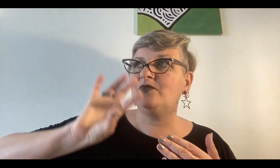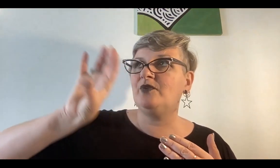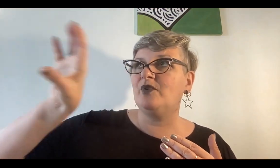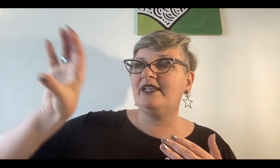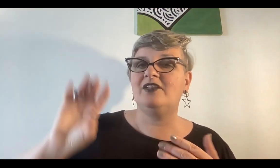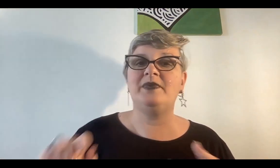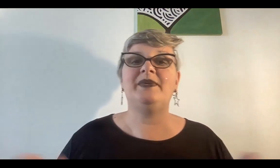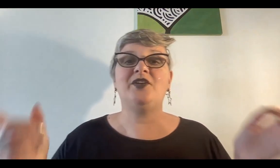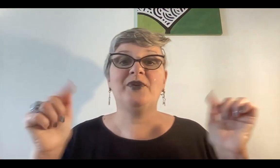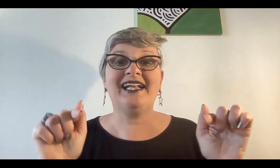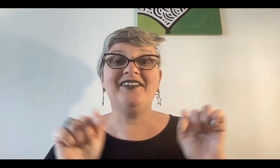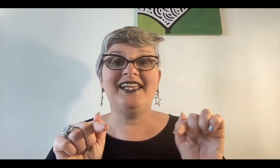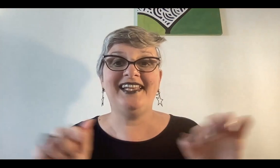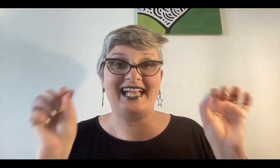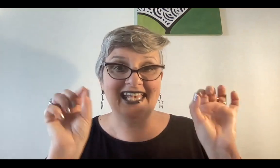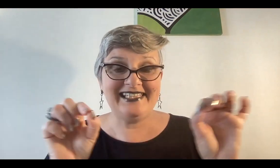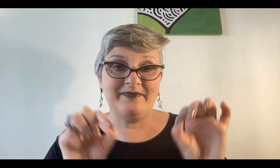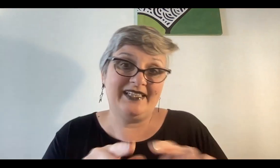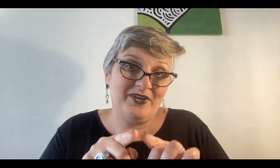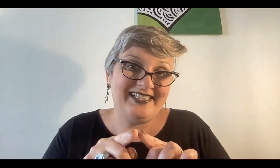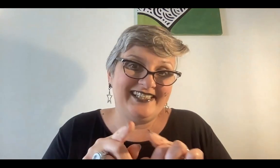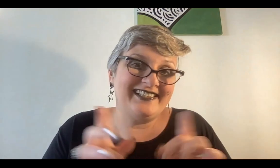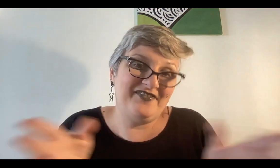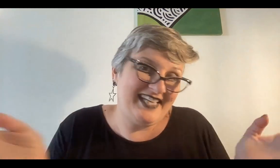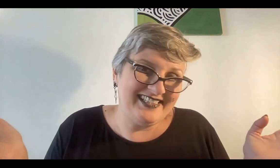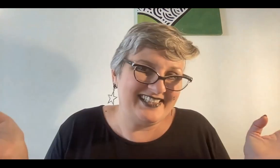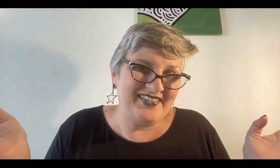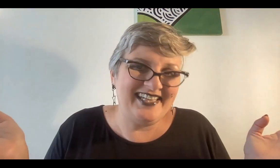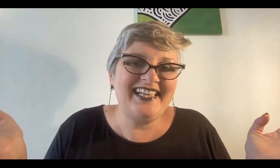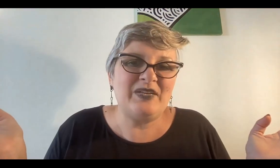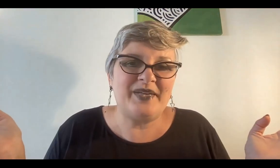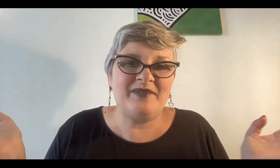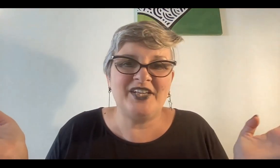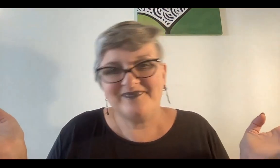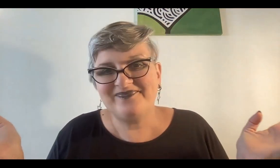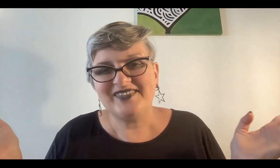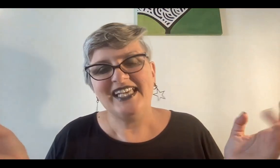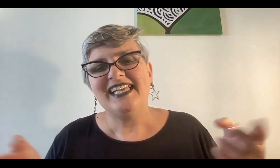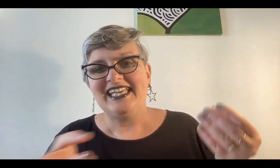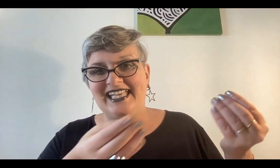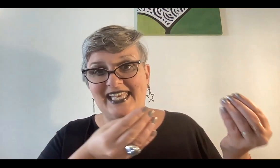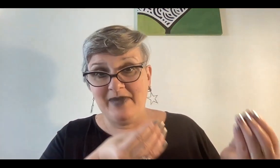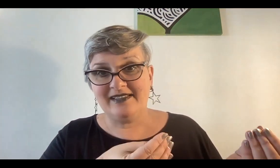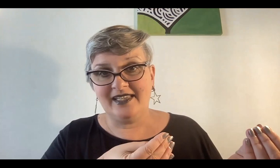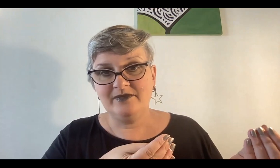en bogas del 2022 porque acá viene esta parte a vos que te quedaste hasta el final te viene el premio que Marte